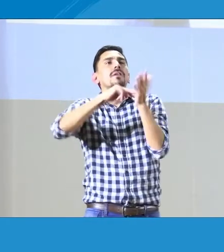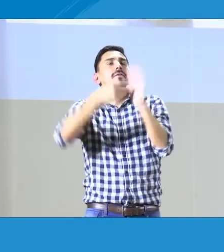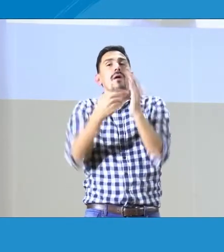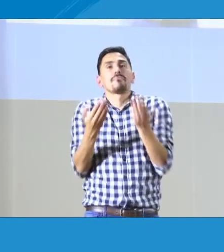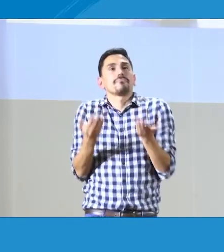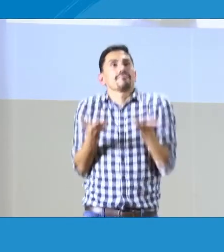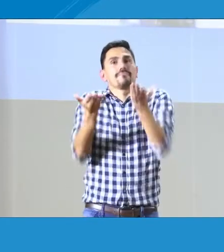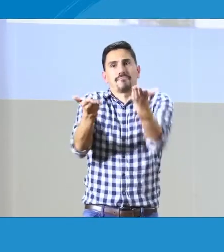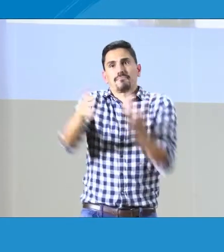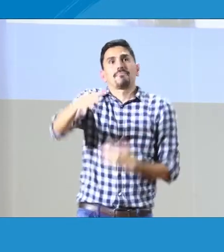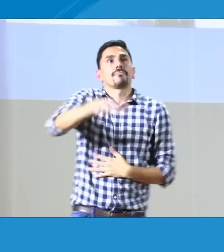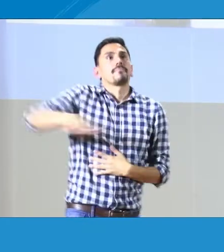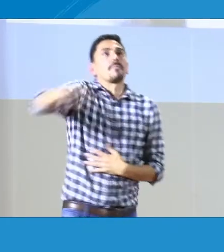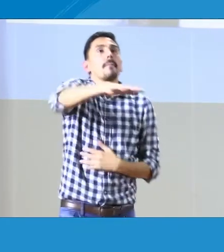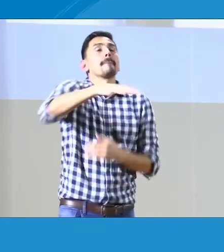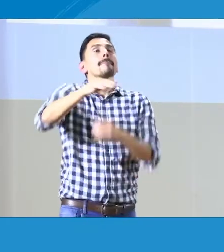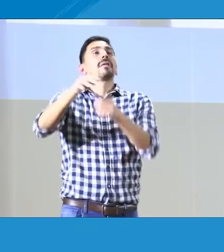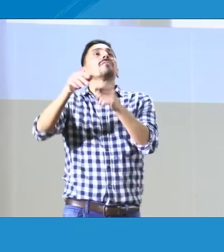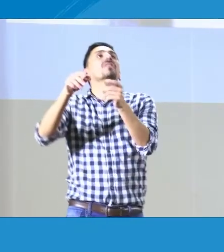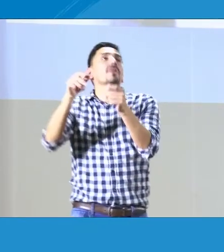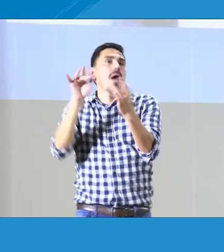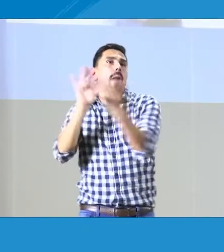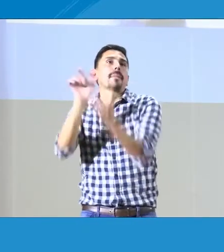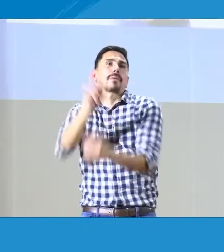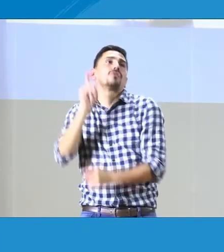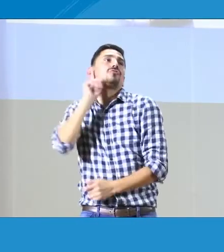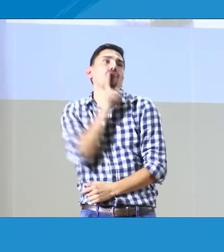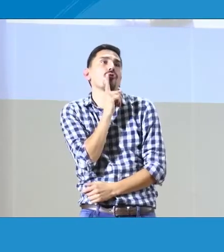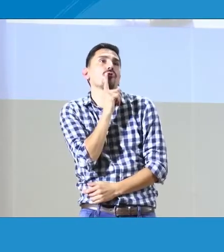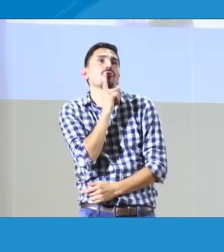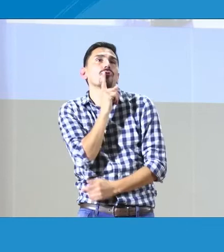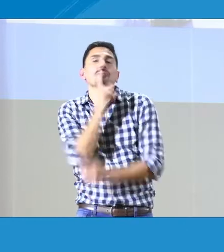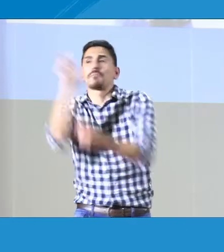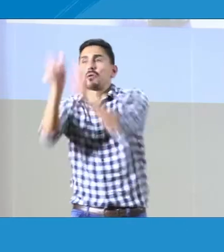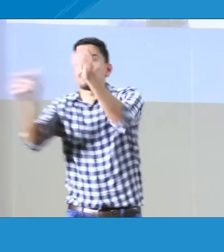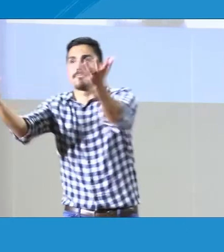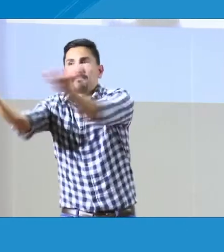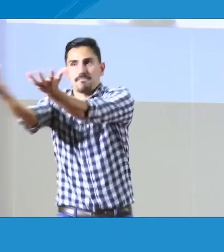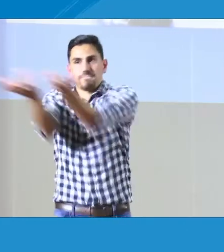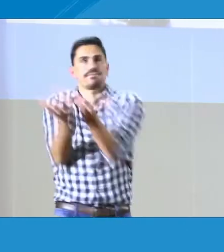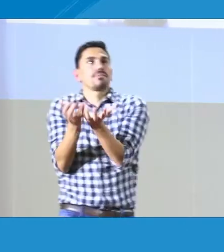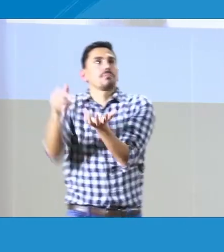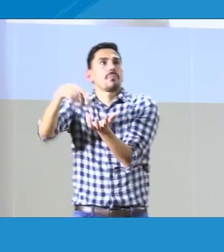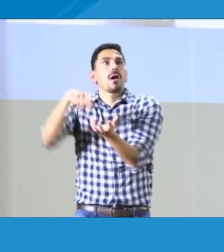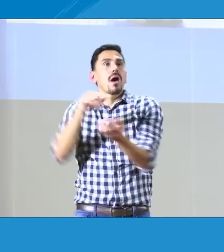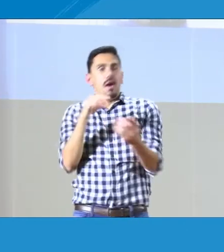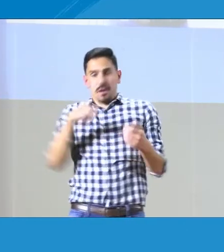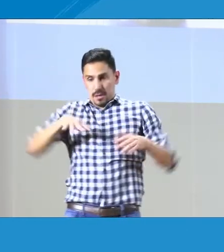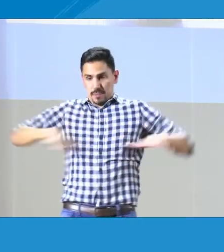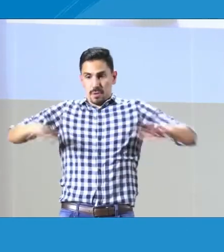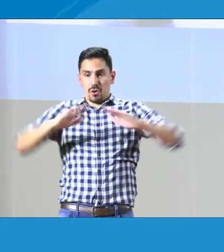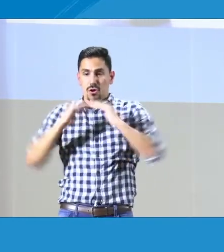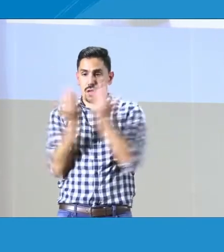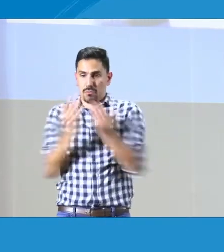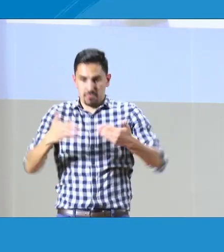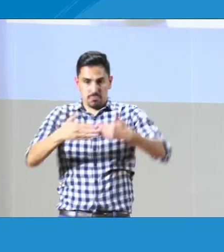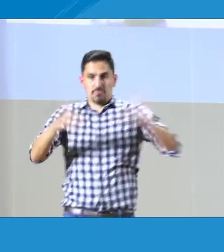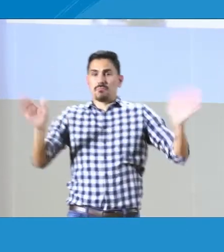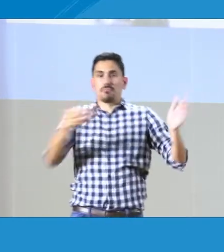Esa es la cuarta oferta que se hace a las personas con discapacidad. Esta es la que es apropiada para las personas